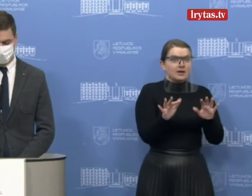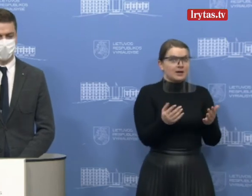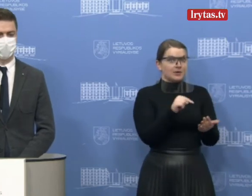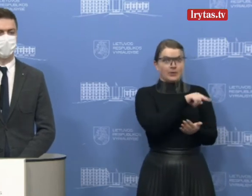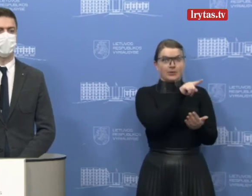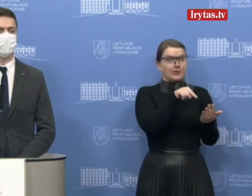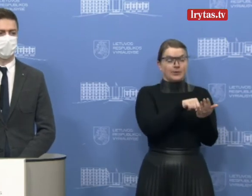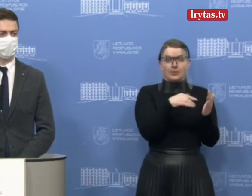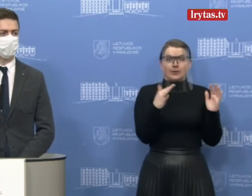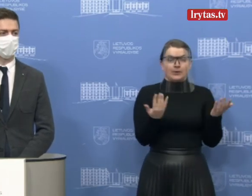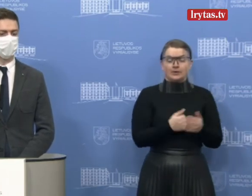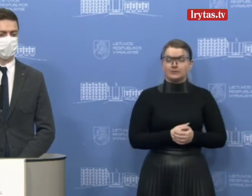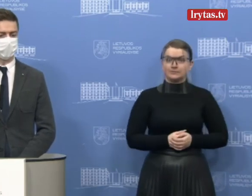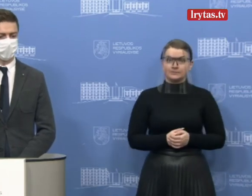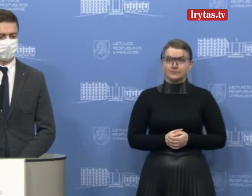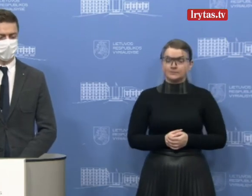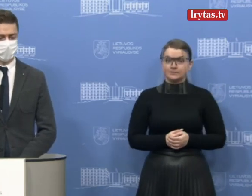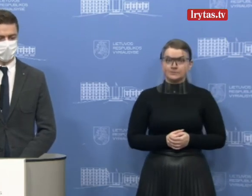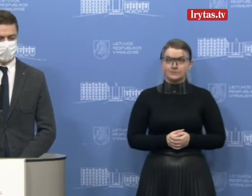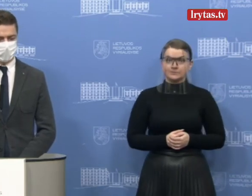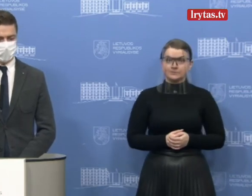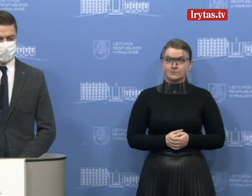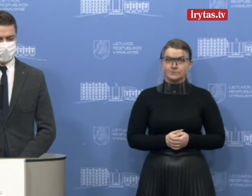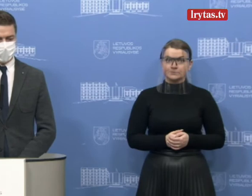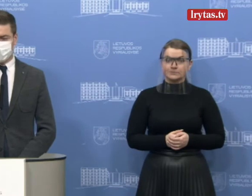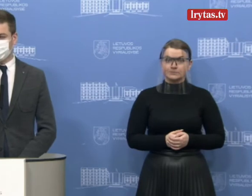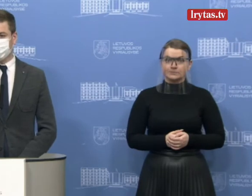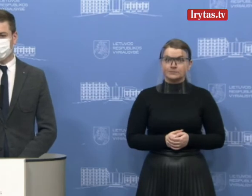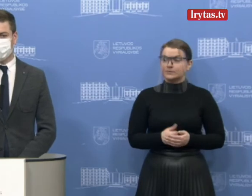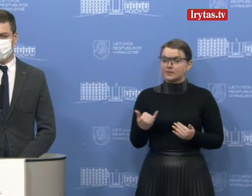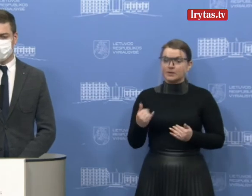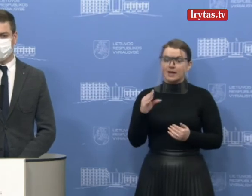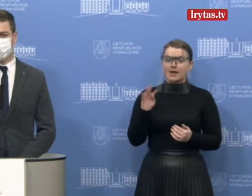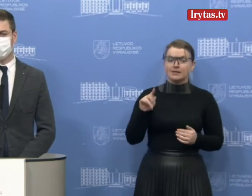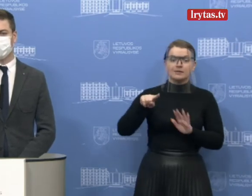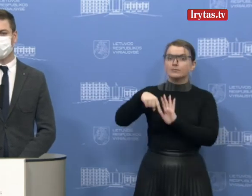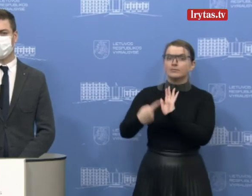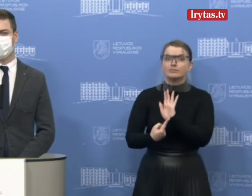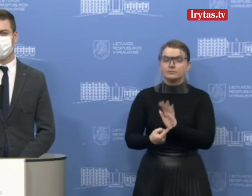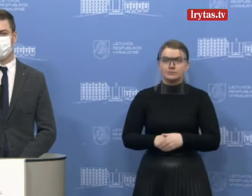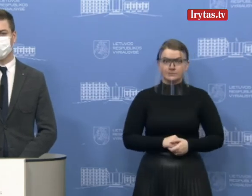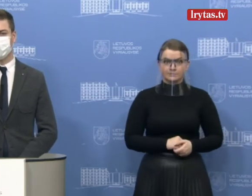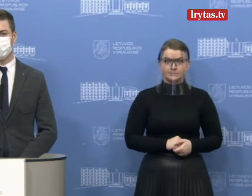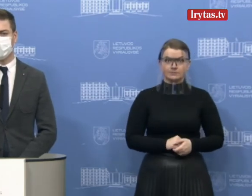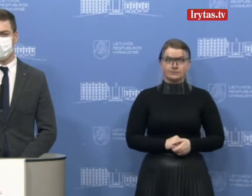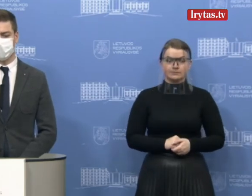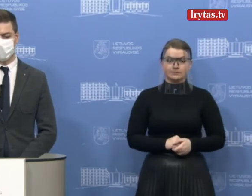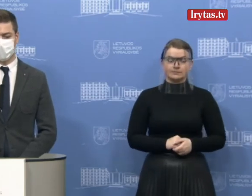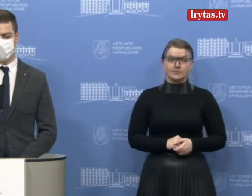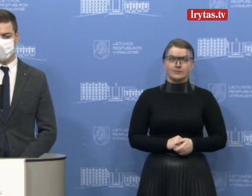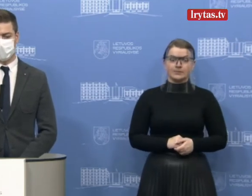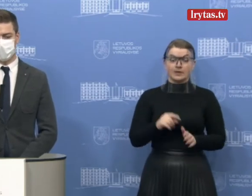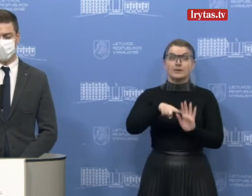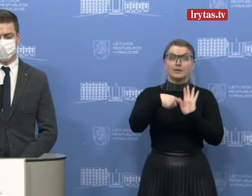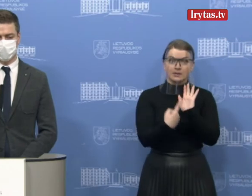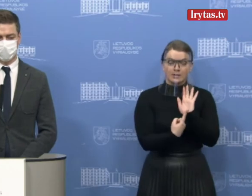su jų globėjais, jungtinėse Amerikos valstyjose. Dabar klausia Elta. Prašau, Paulina. Turiu